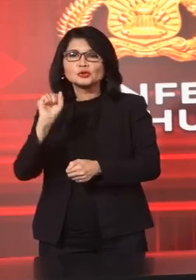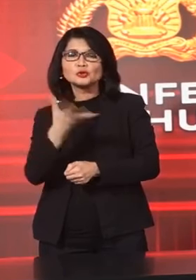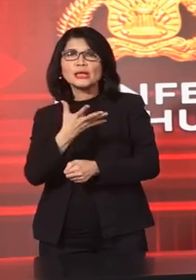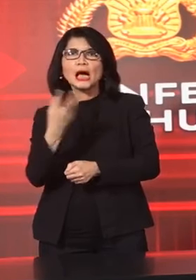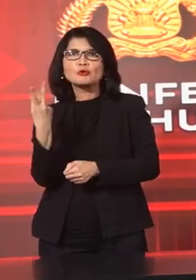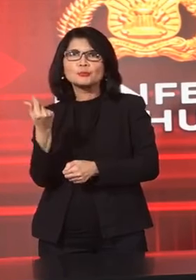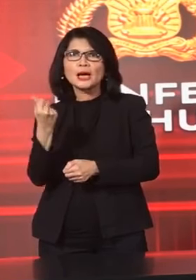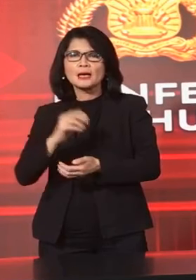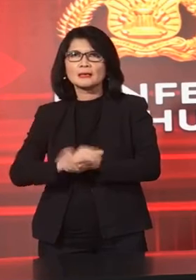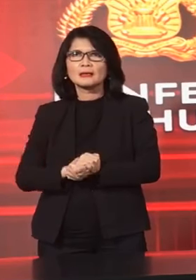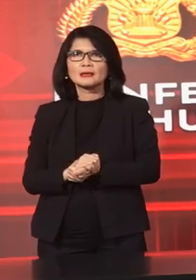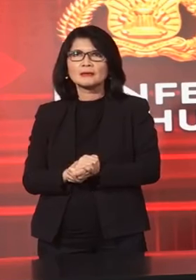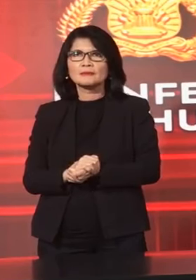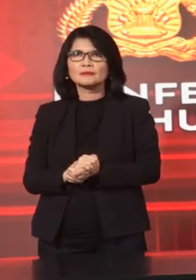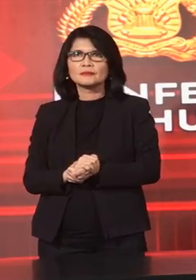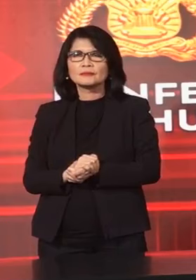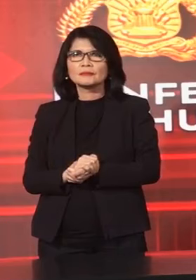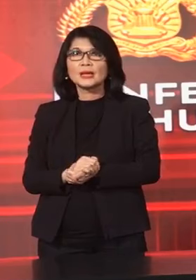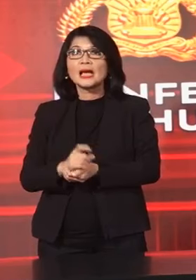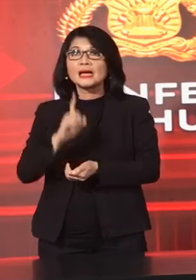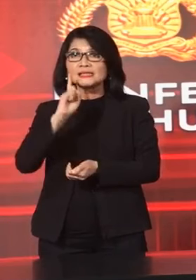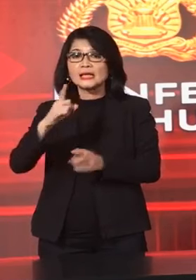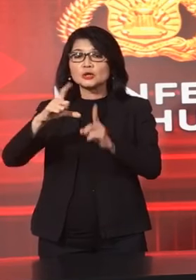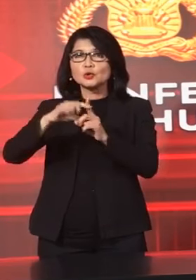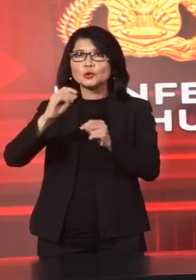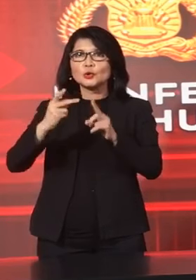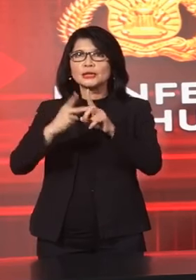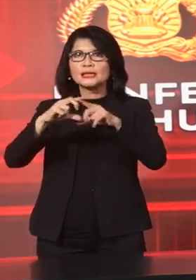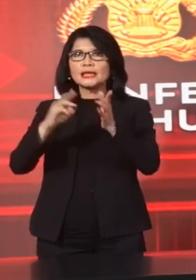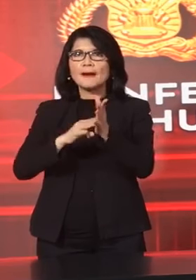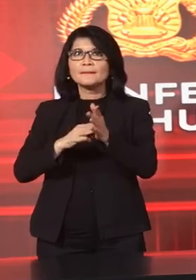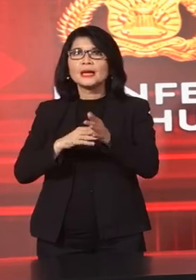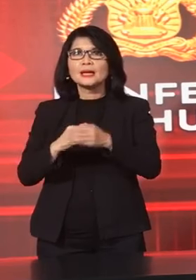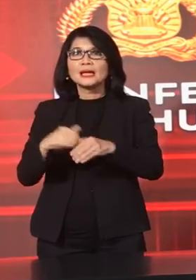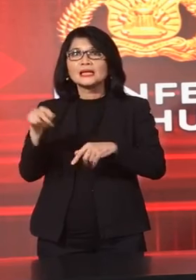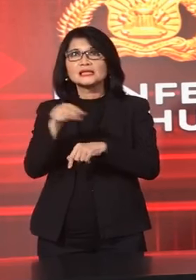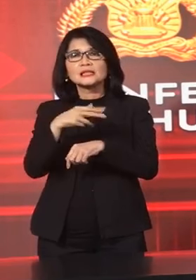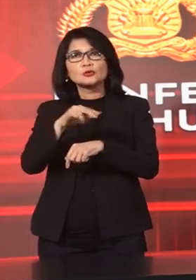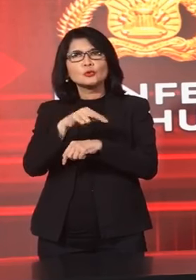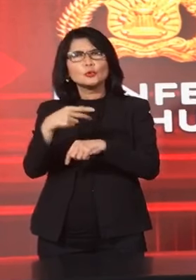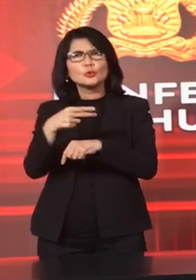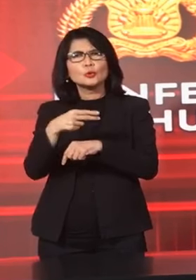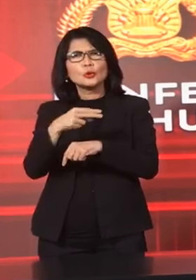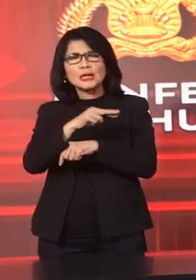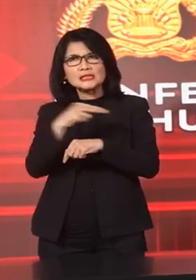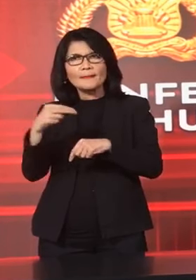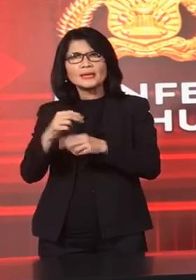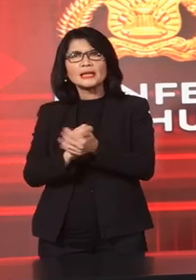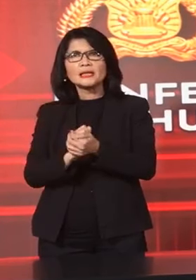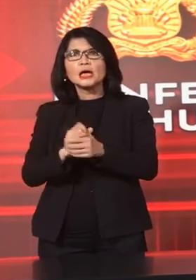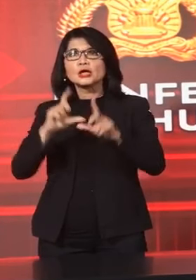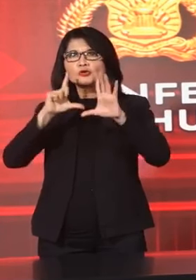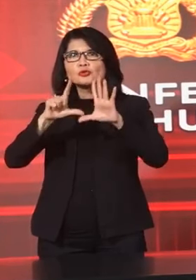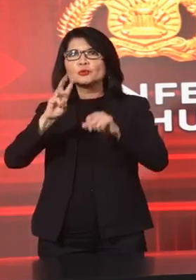Sedangkan Dirham Setara Dengan Nilai 73